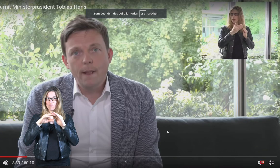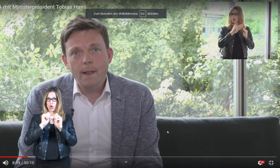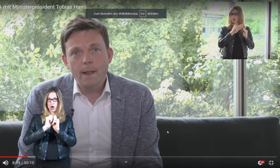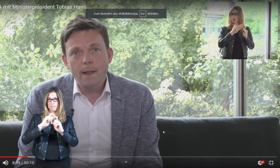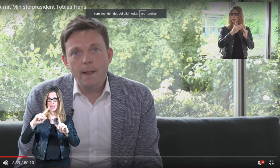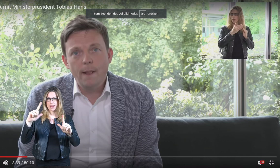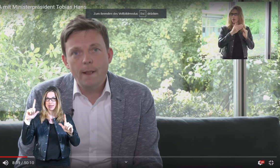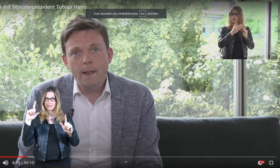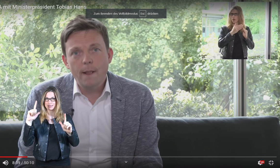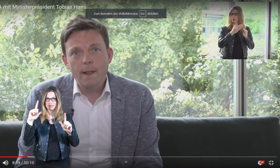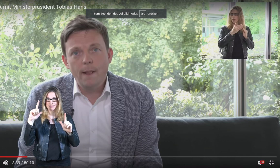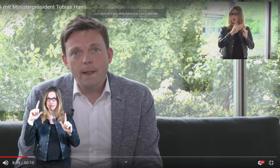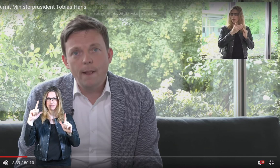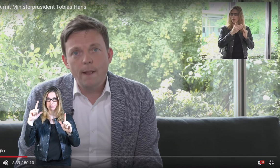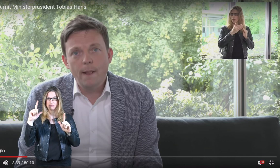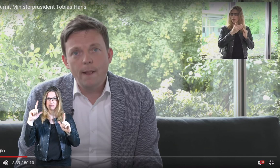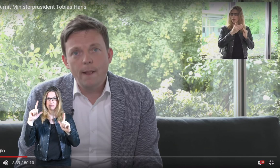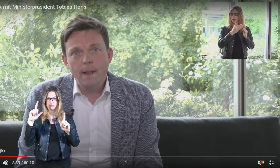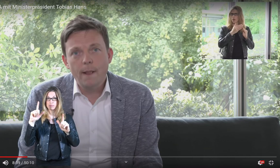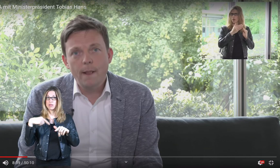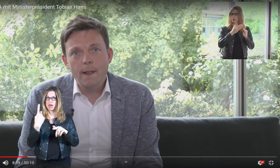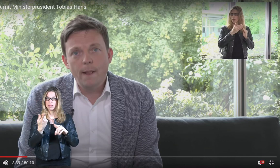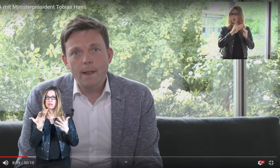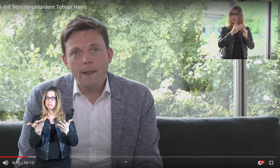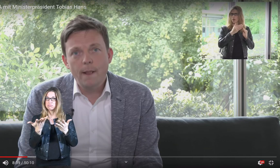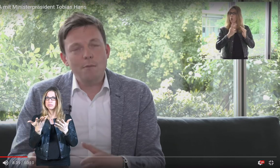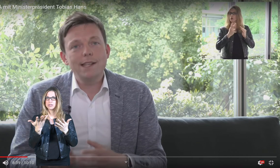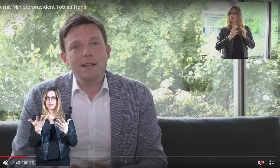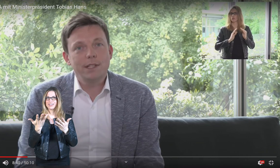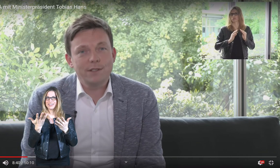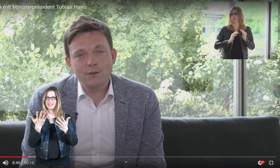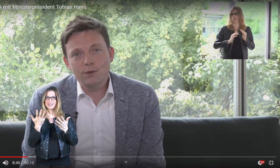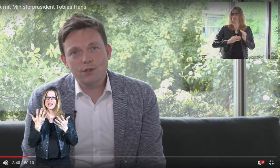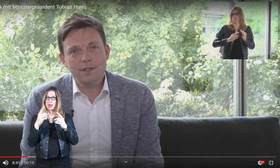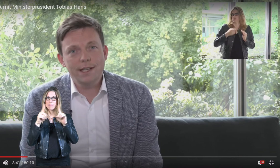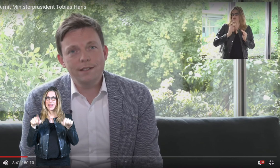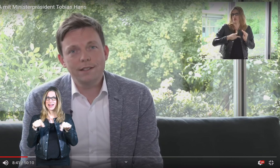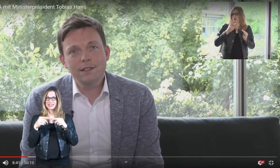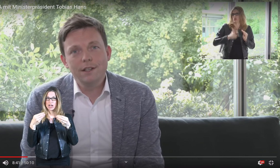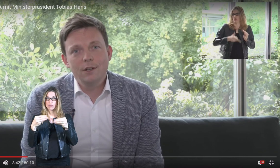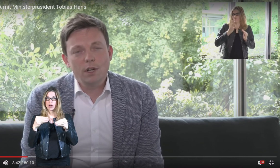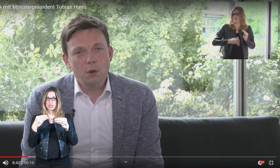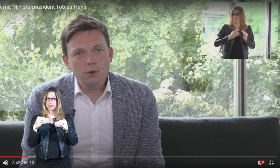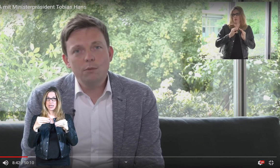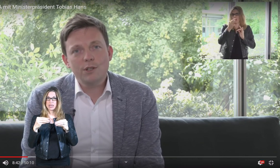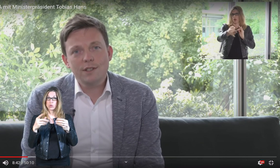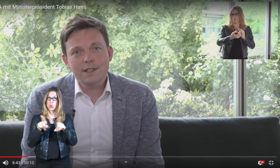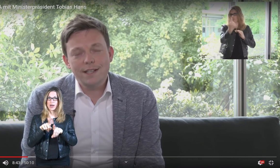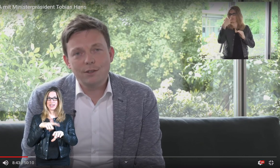gehen. Und Sie sehen jetzt, dass die Bildqualität und die Größe des Bildes